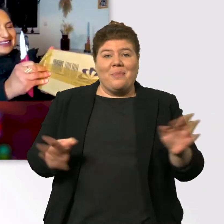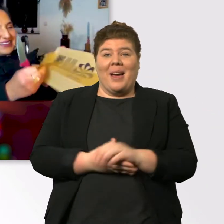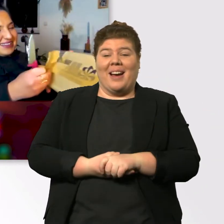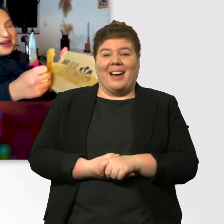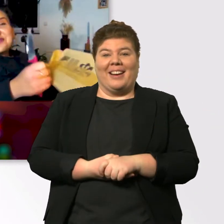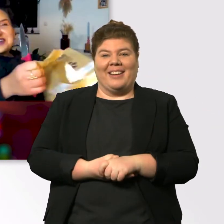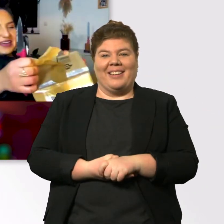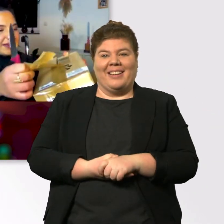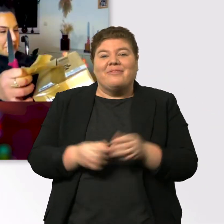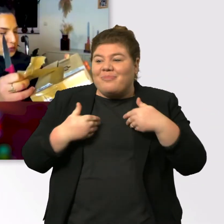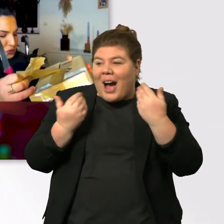ausgeregt. Oh!